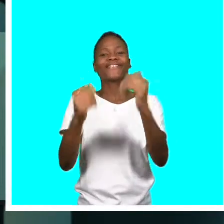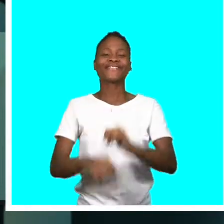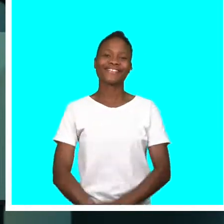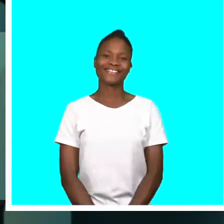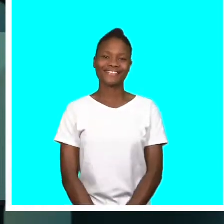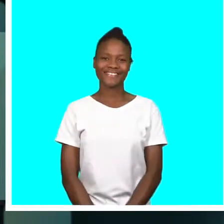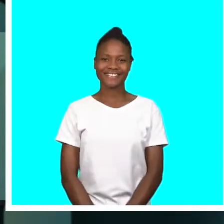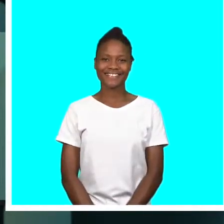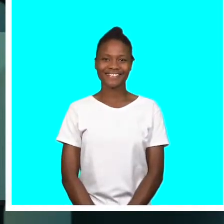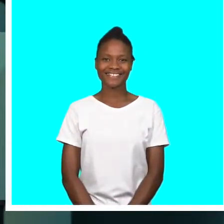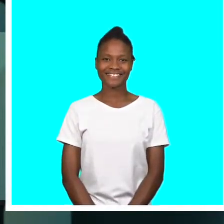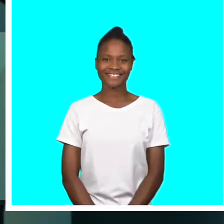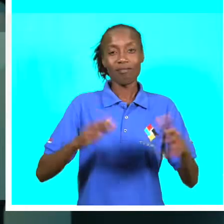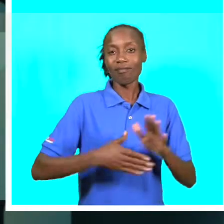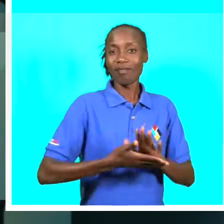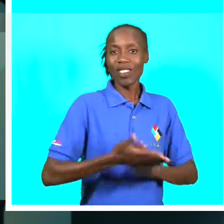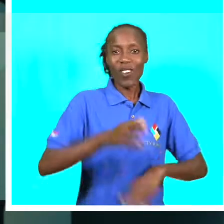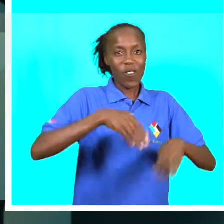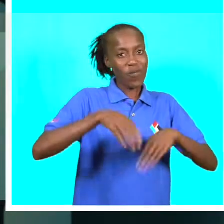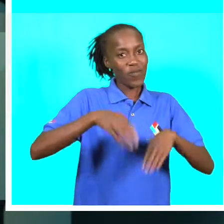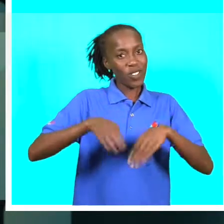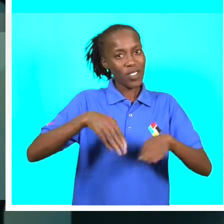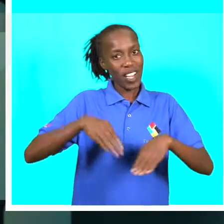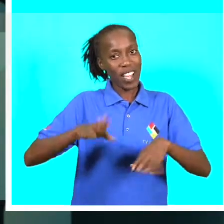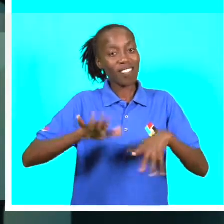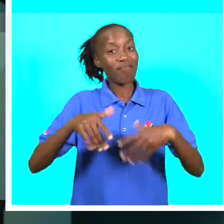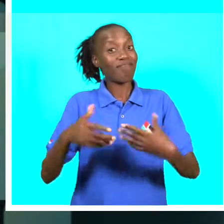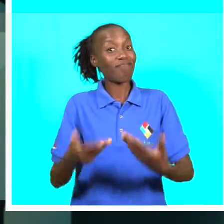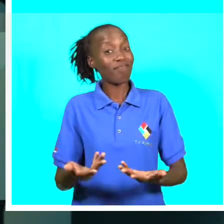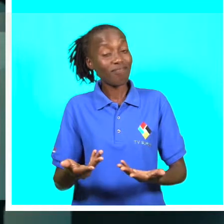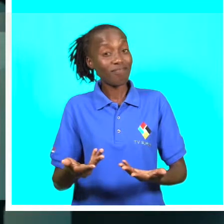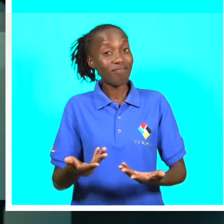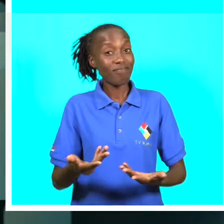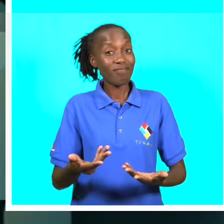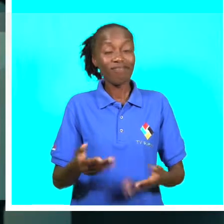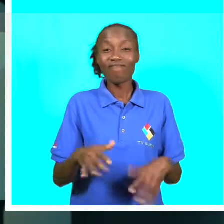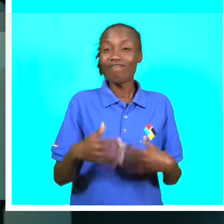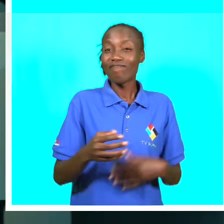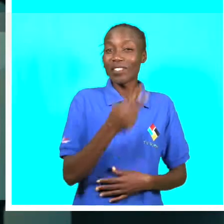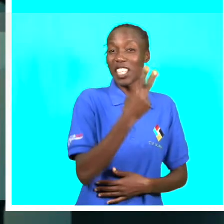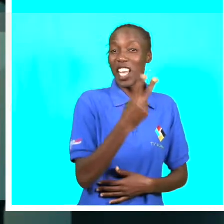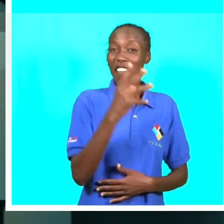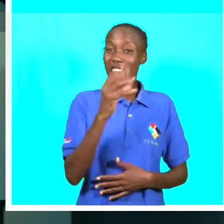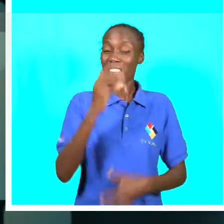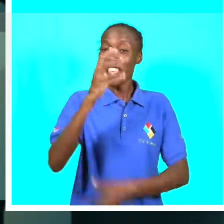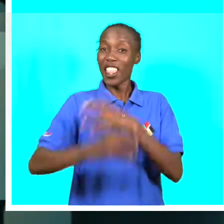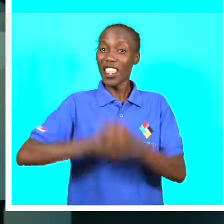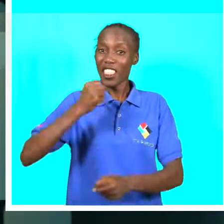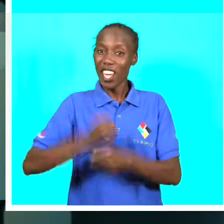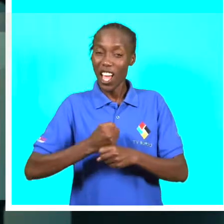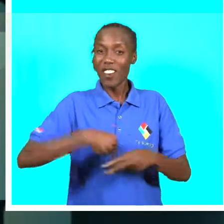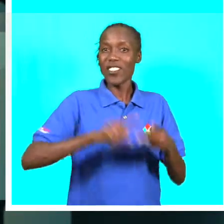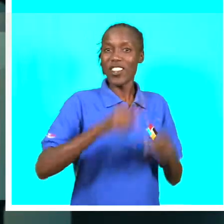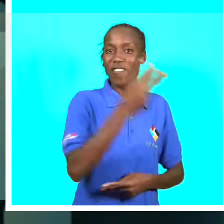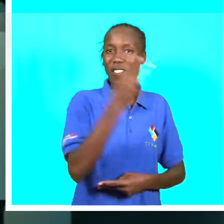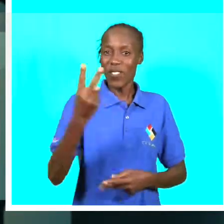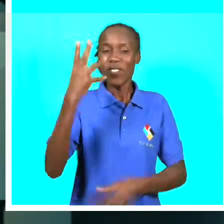campeonatos. Eu joguei cerca de 20, 22